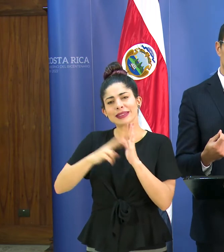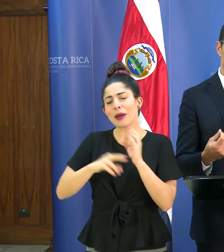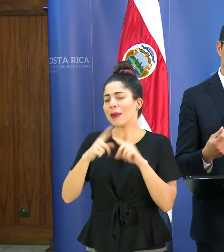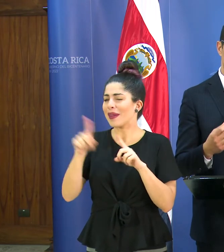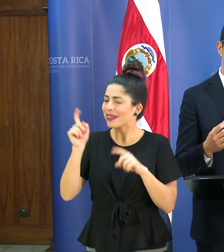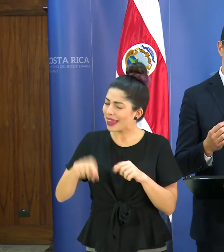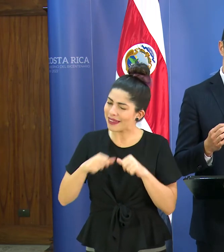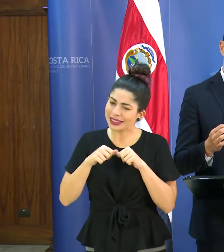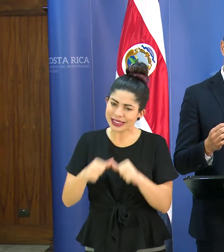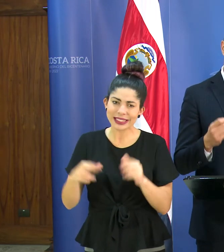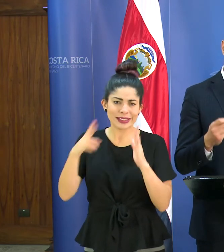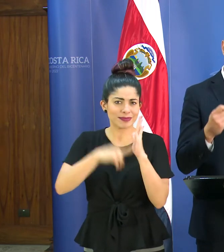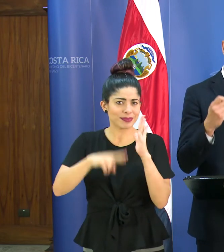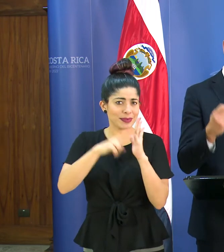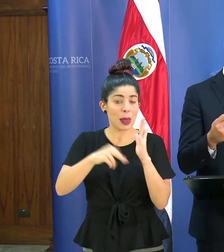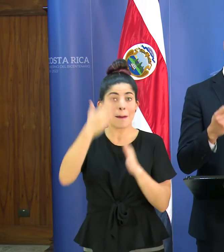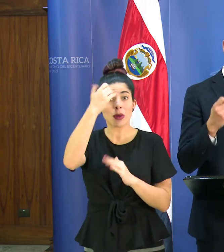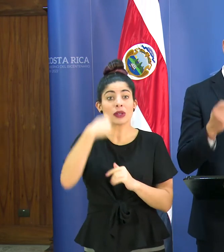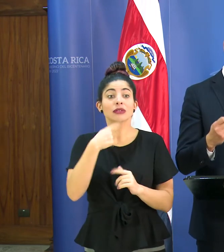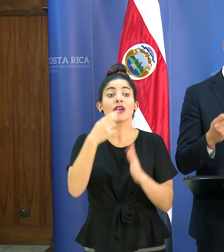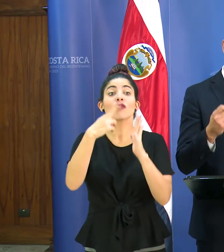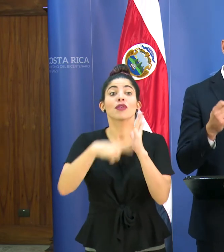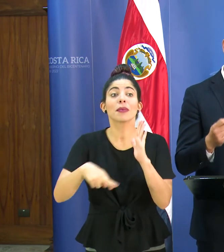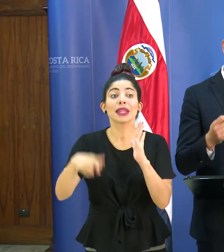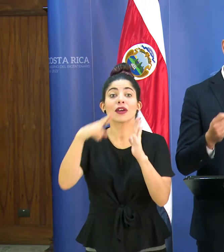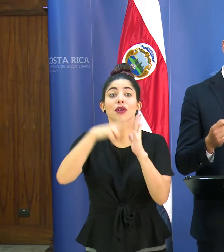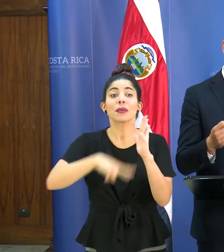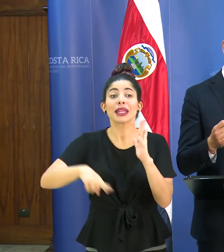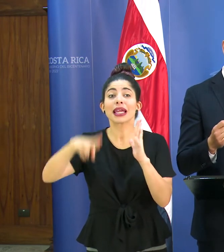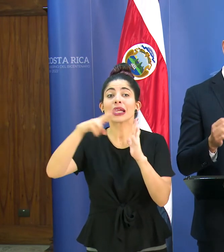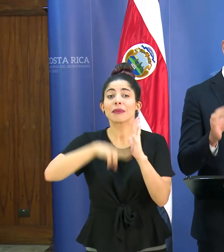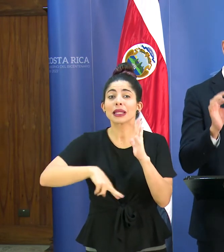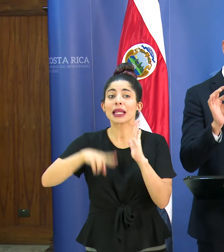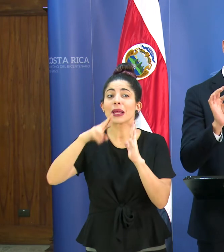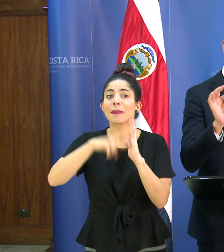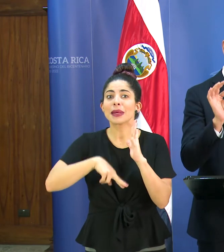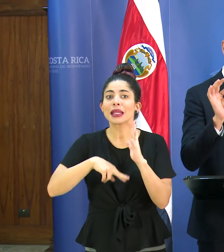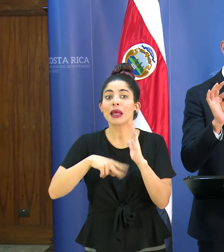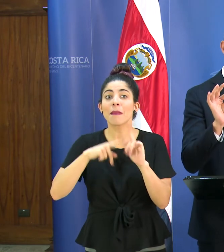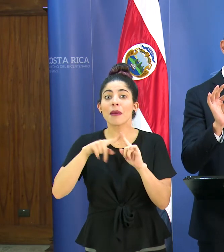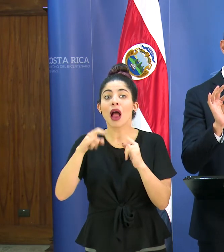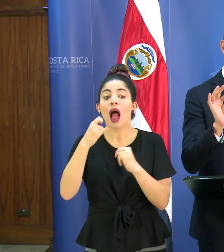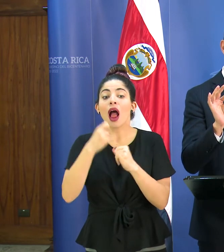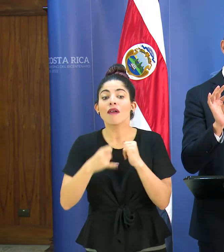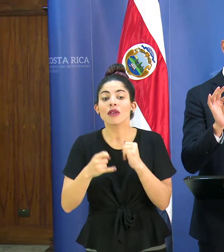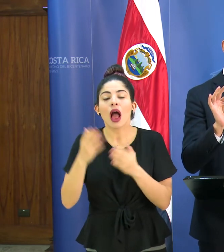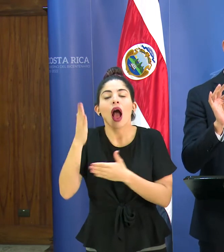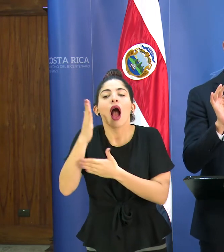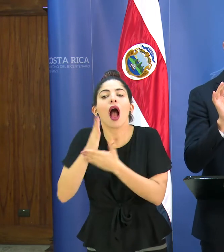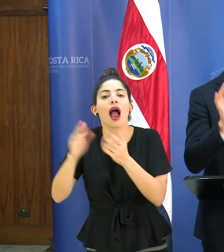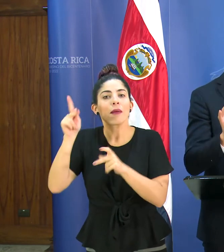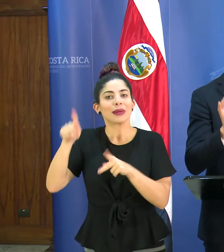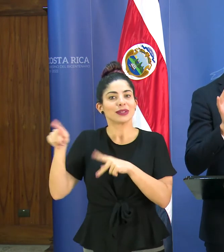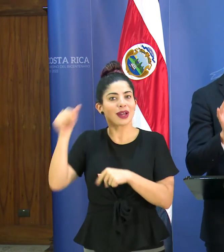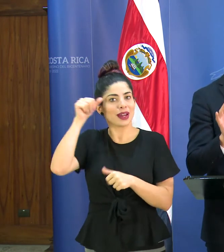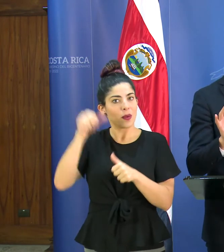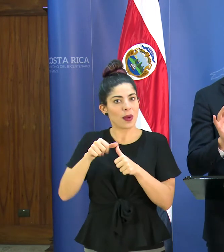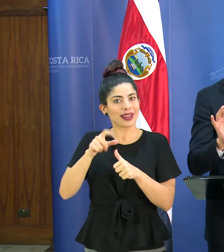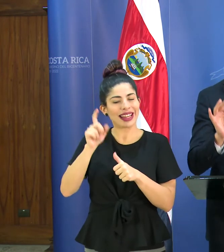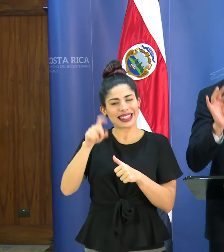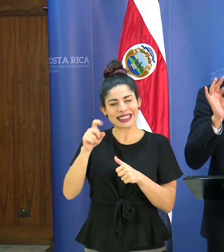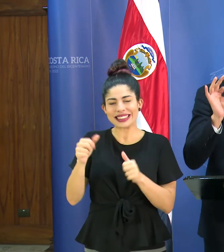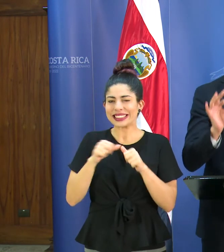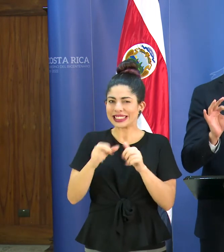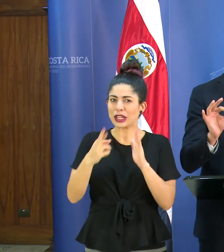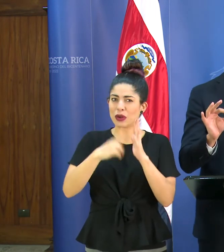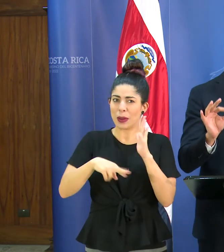pero hay que repetirlo, porque uno repite, repite, repite, repite, y al final algo queda. Tenemos que seguir repitiendo.